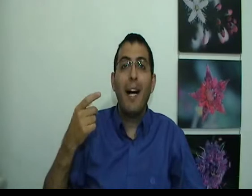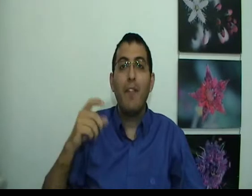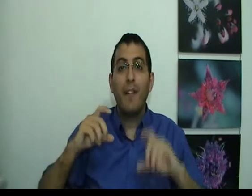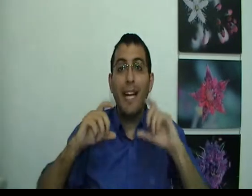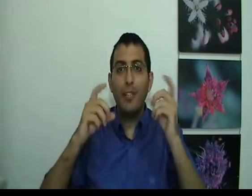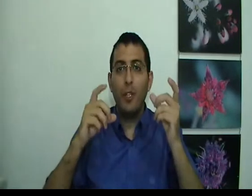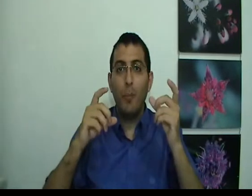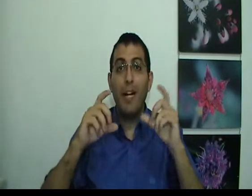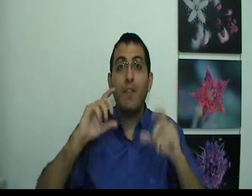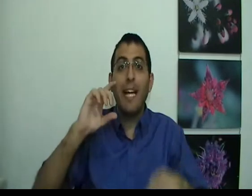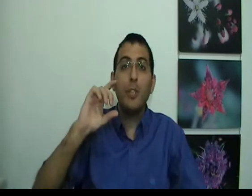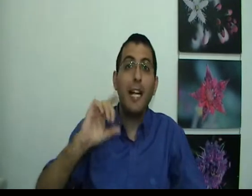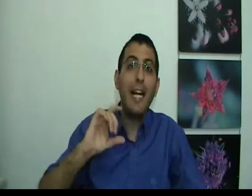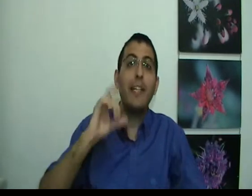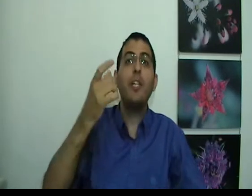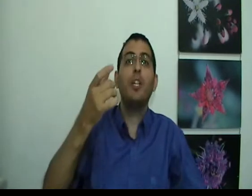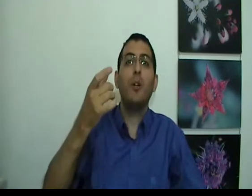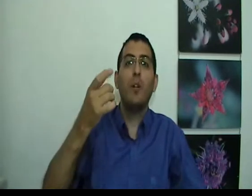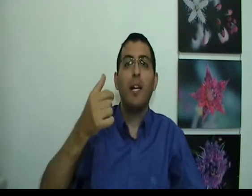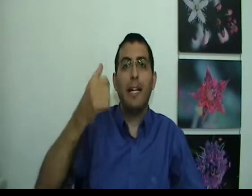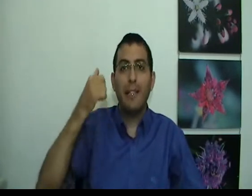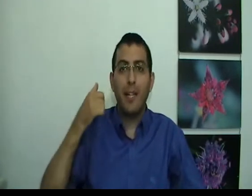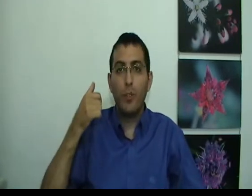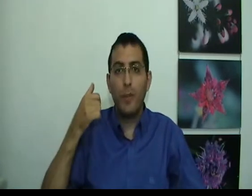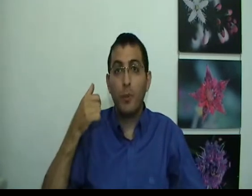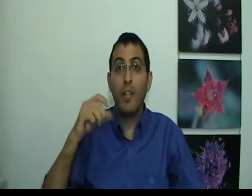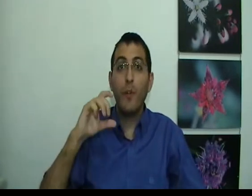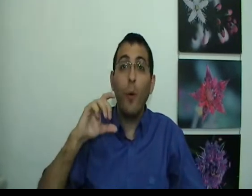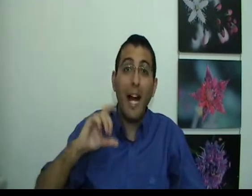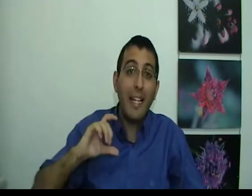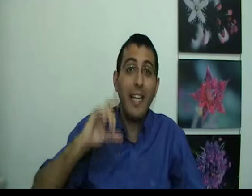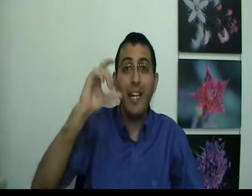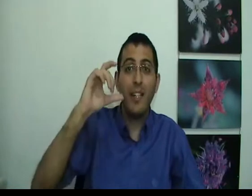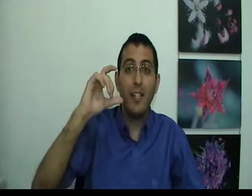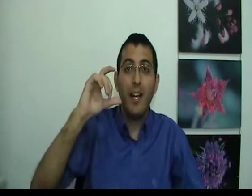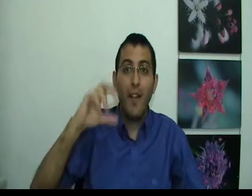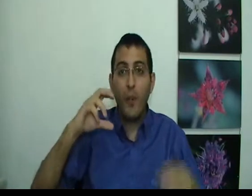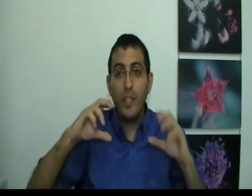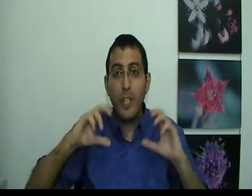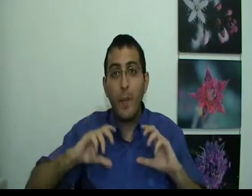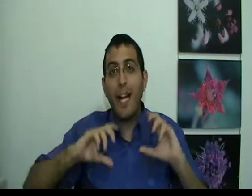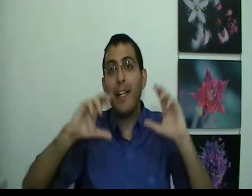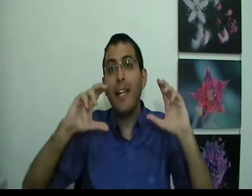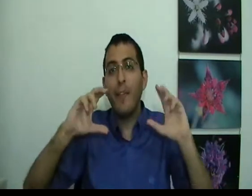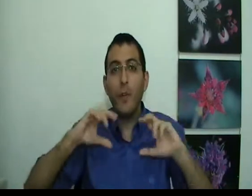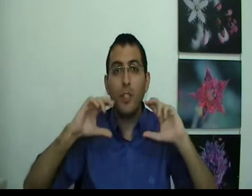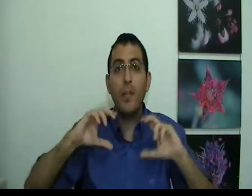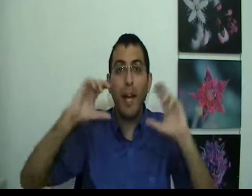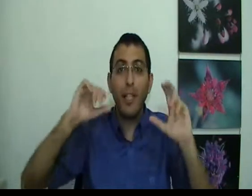בהוויה שלו בהוויה של העני שלו את ההתגלות של המציאות כי אפילו העני, אפילו זה שאני אומר אני, אפילו זה שאני מרגיש